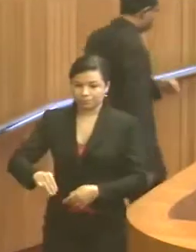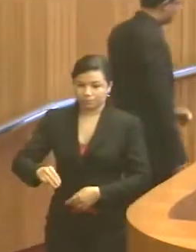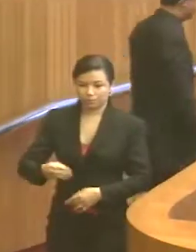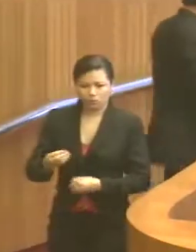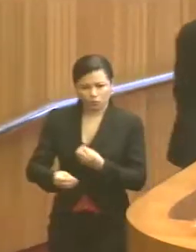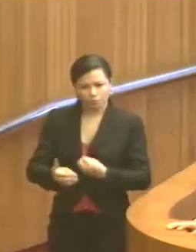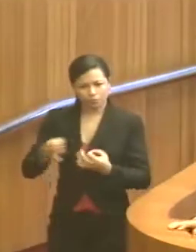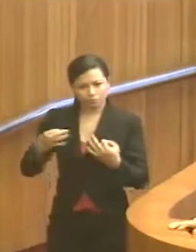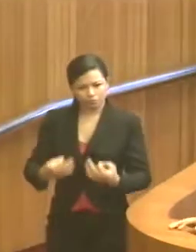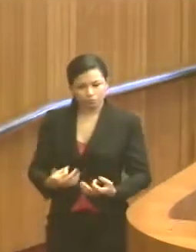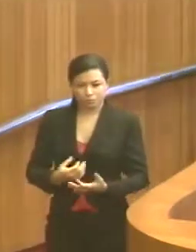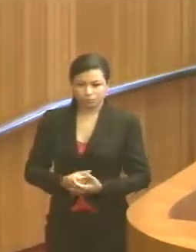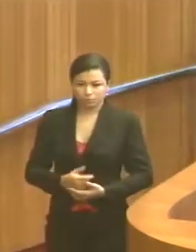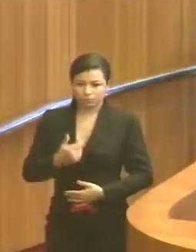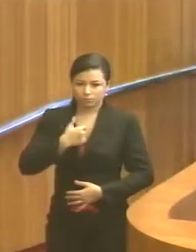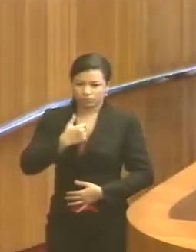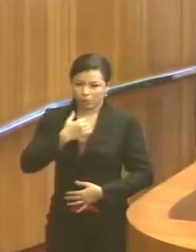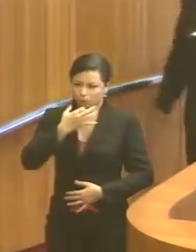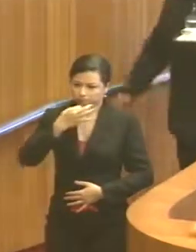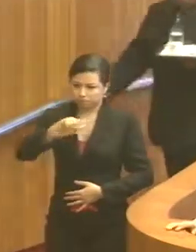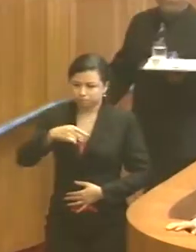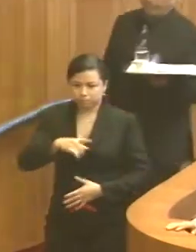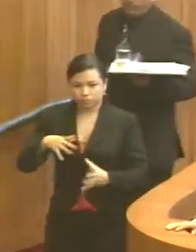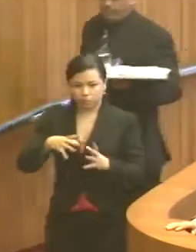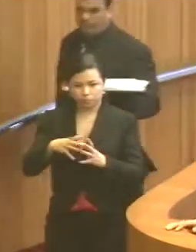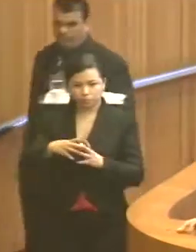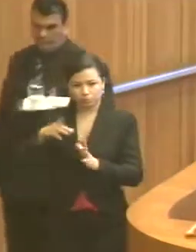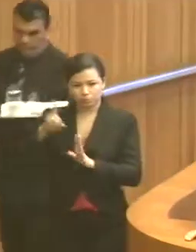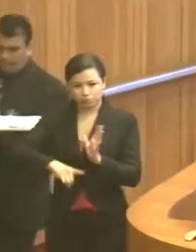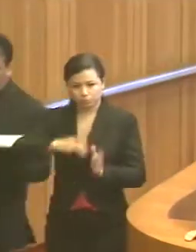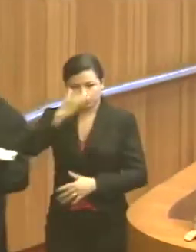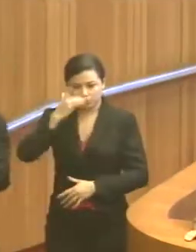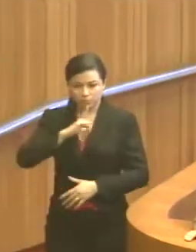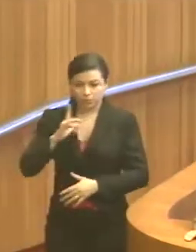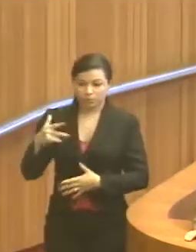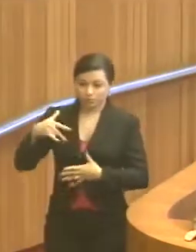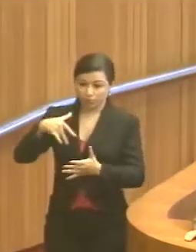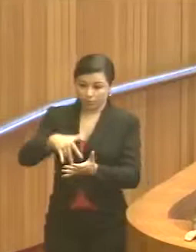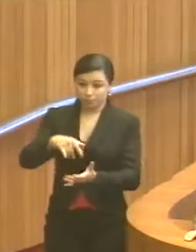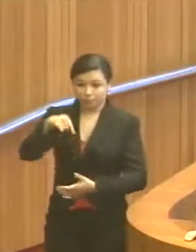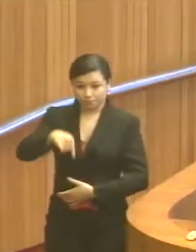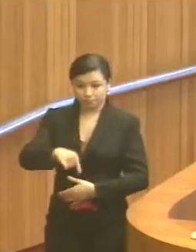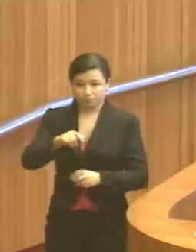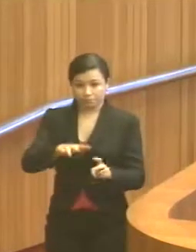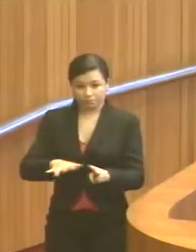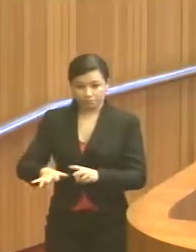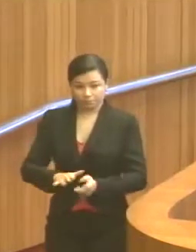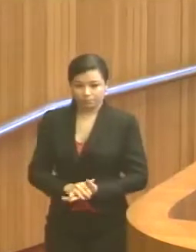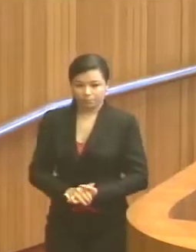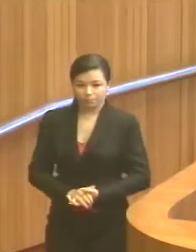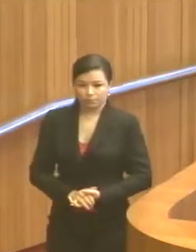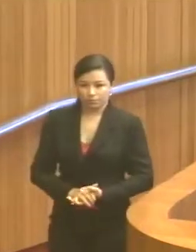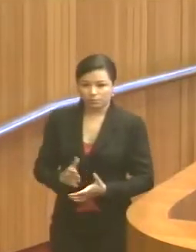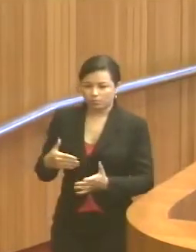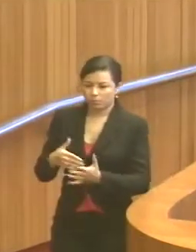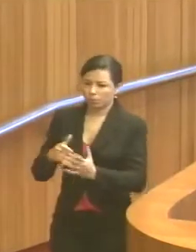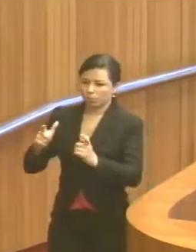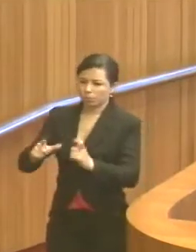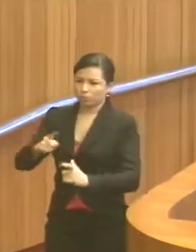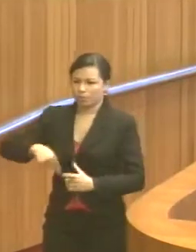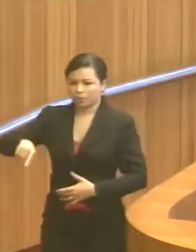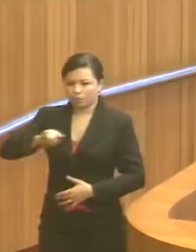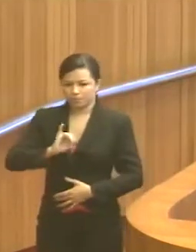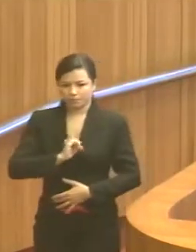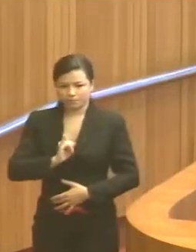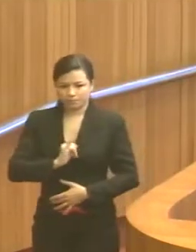Então, de maneira concreta, eu proponho à Comissão de Direitos Humanos que se desloque ainda esta semana até o